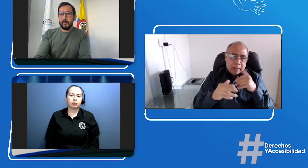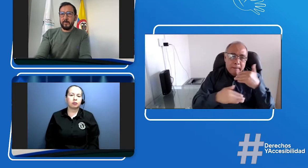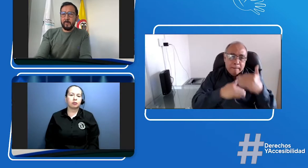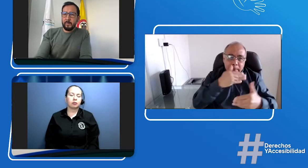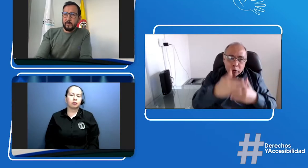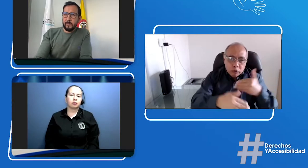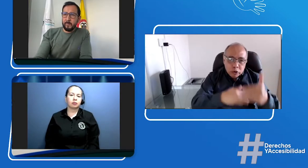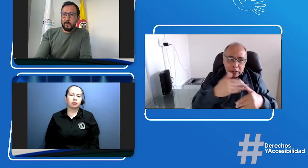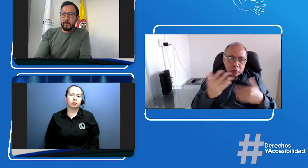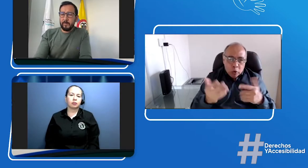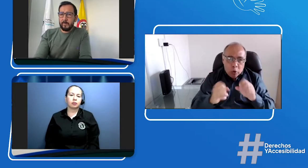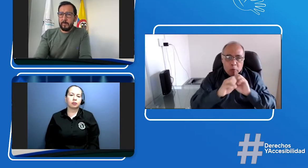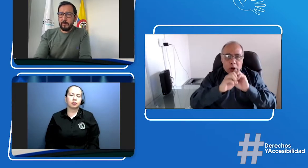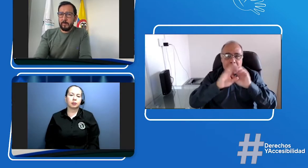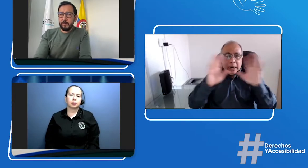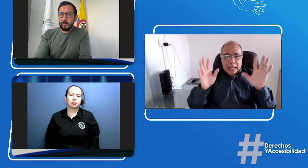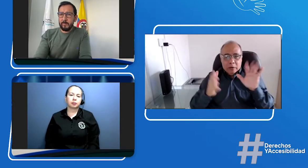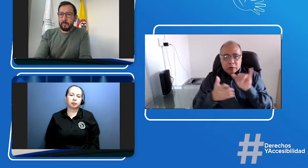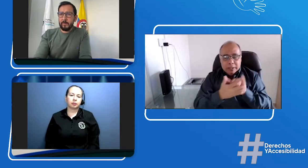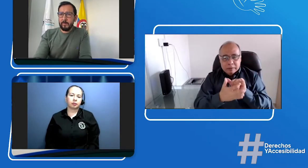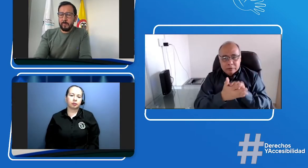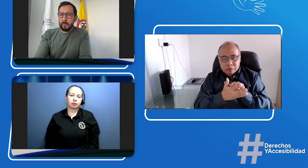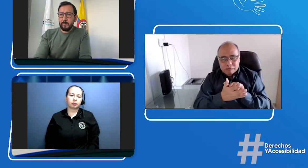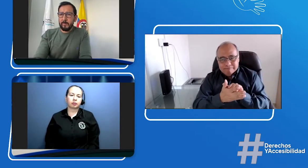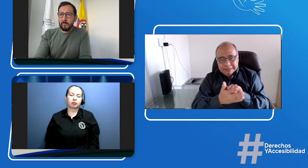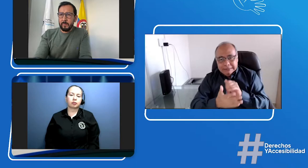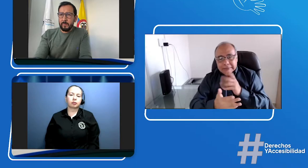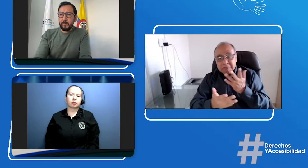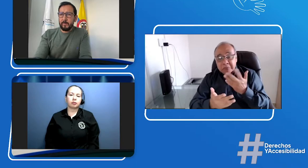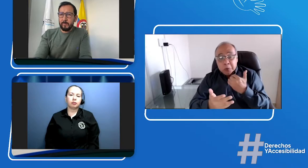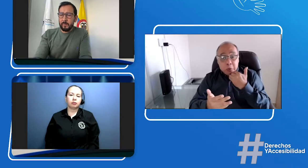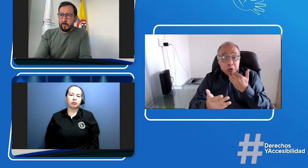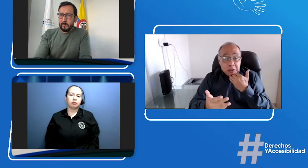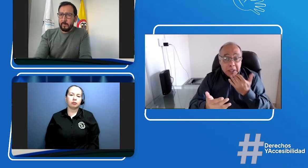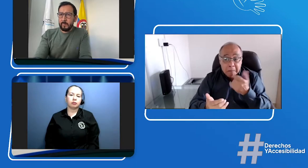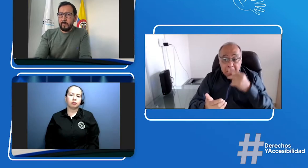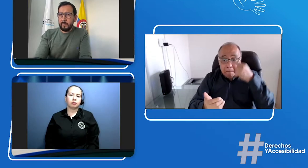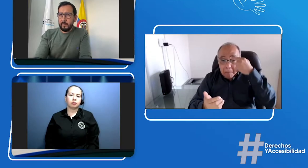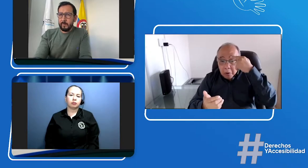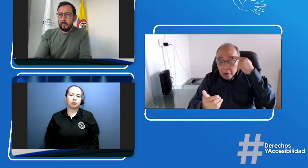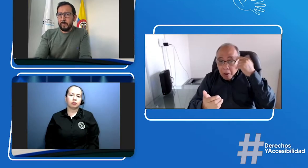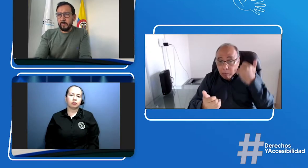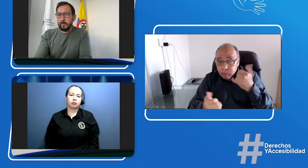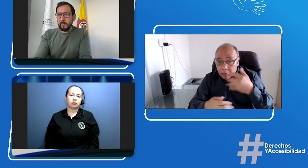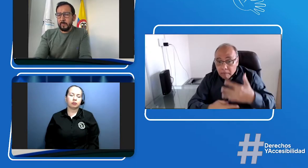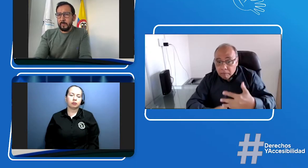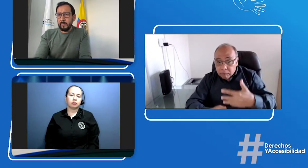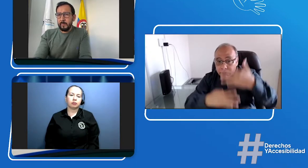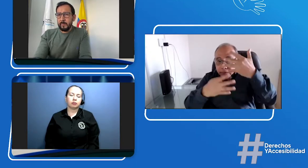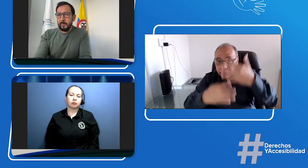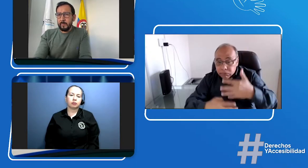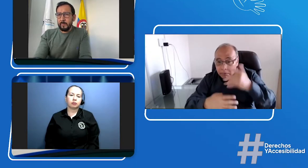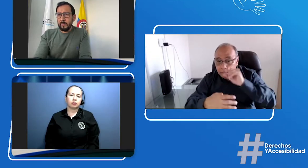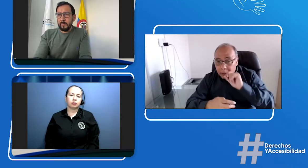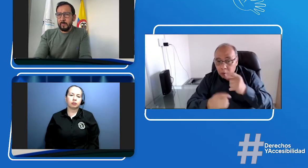pues que conozcan este proceso. Ya se nos ha explicado con claridad cómo es y qué es lo que se debe hacer, ¿no? Paula,